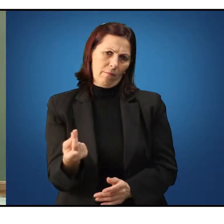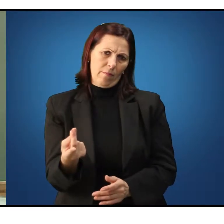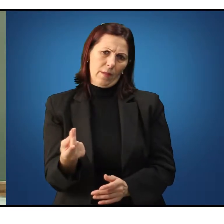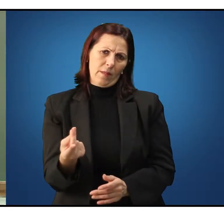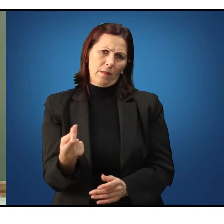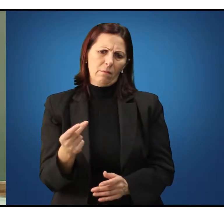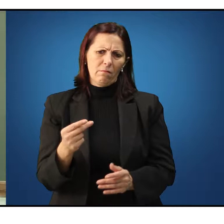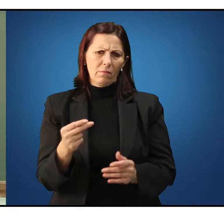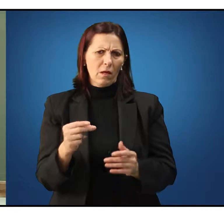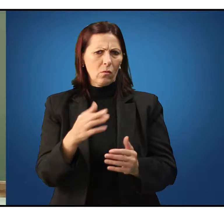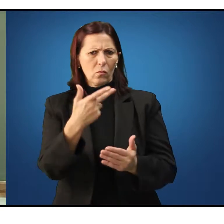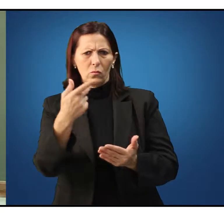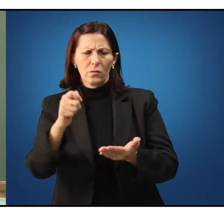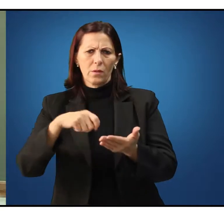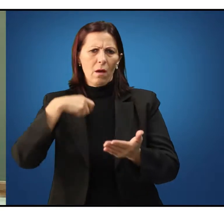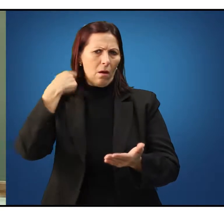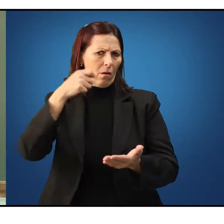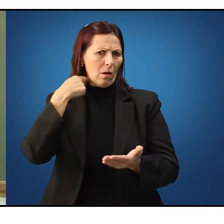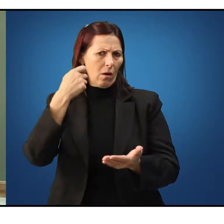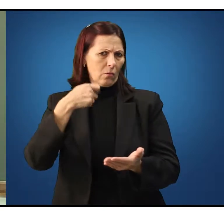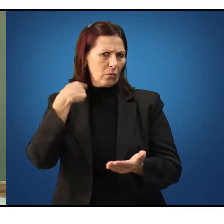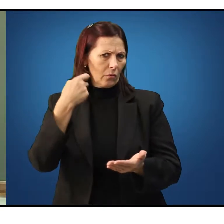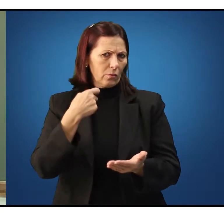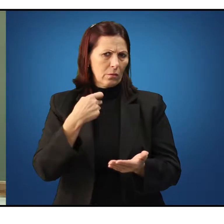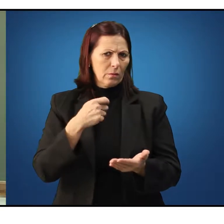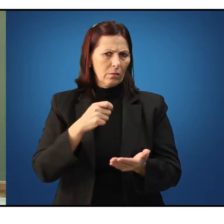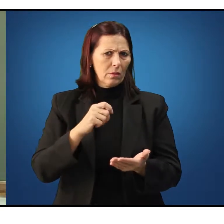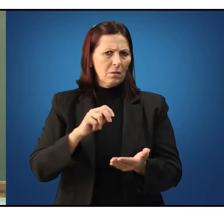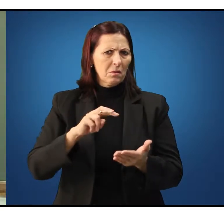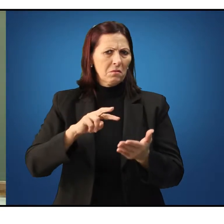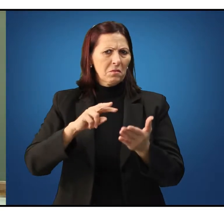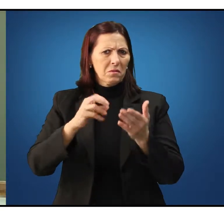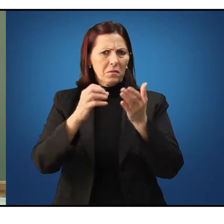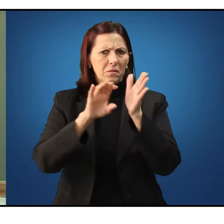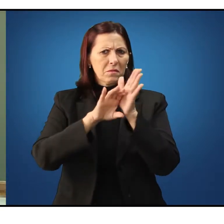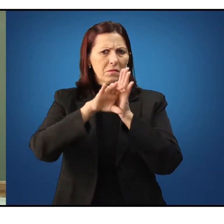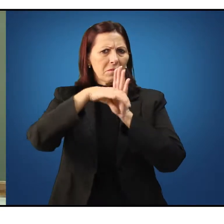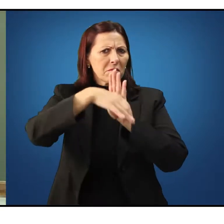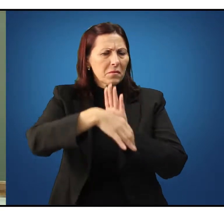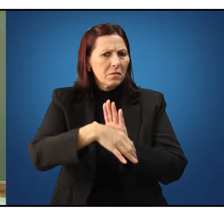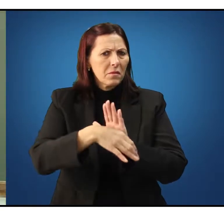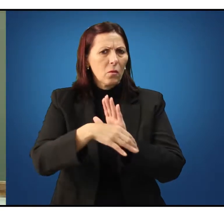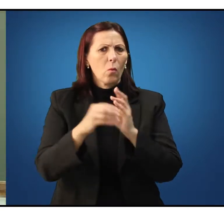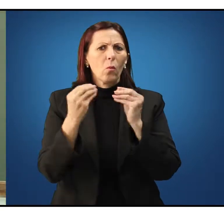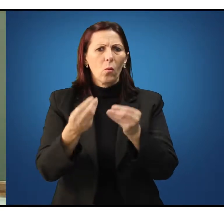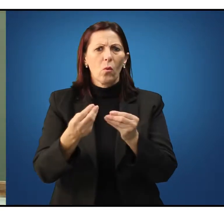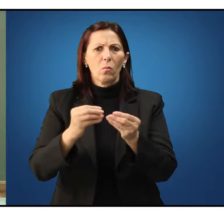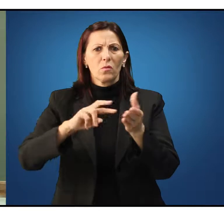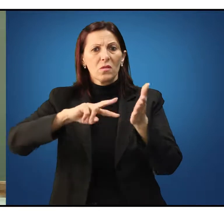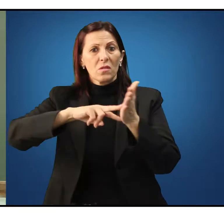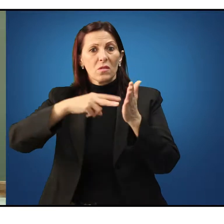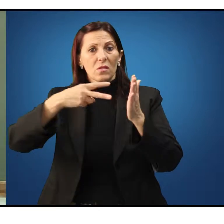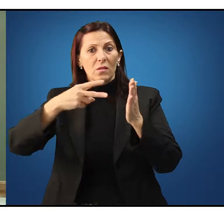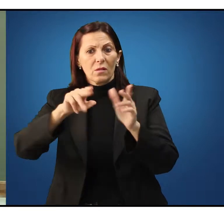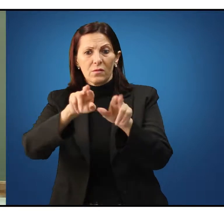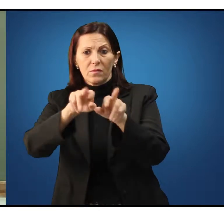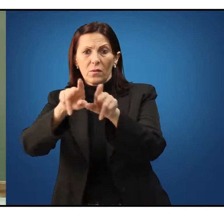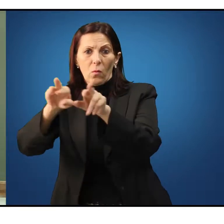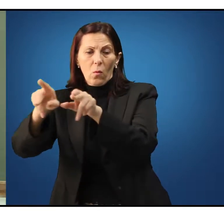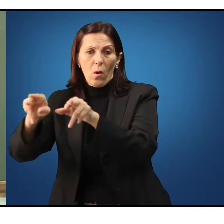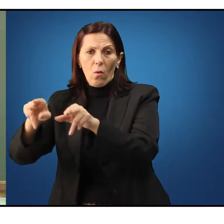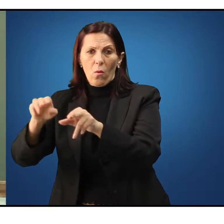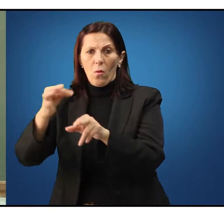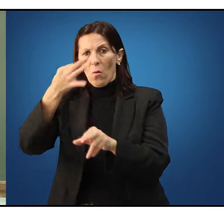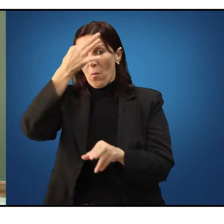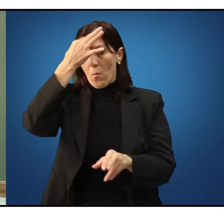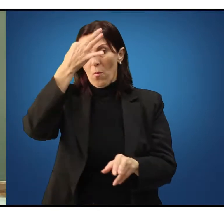determinados autores definirem ética como sinônimo de moral. Ética e moral como a mesma coisa.